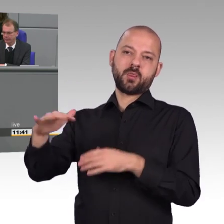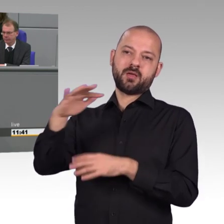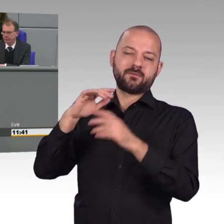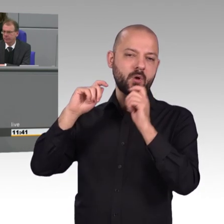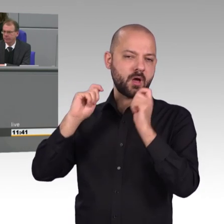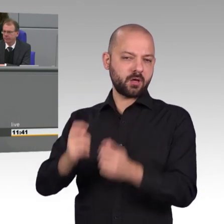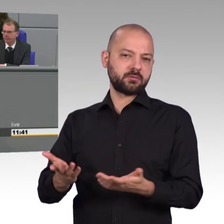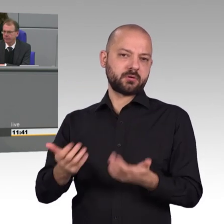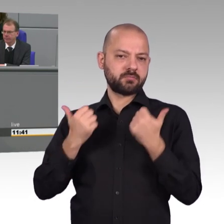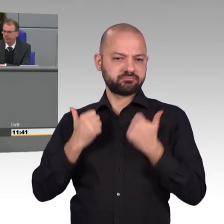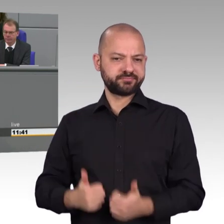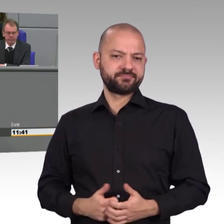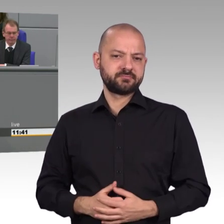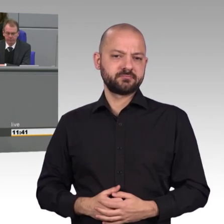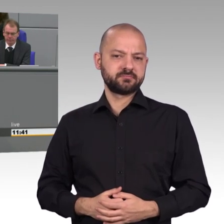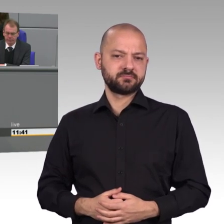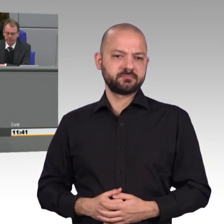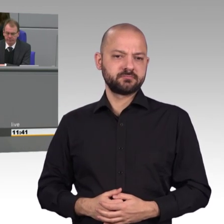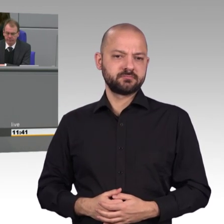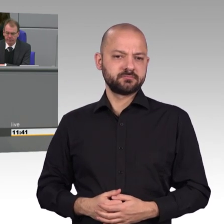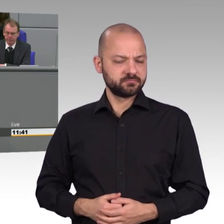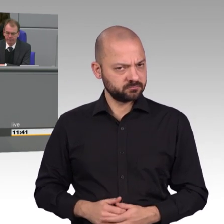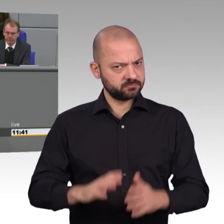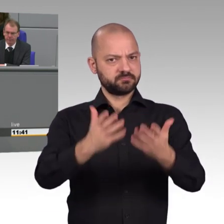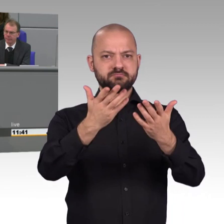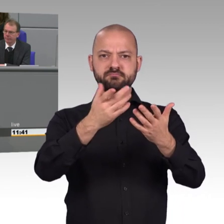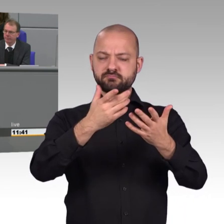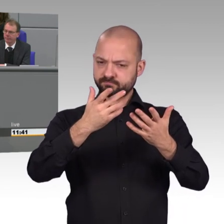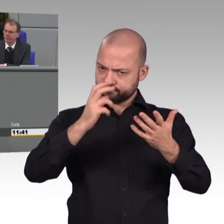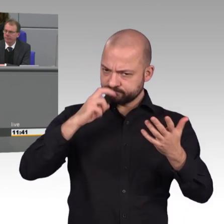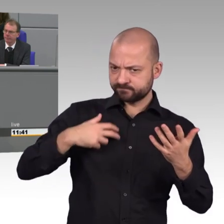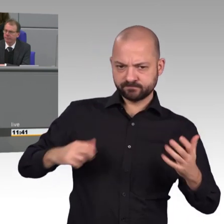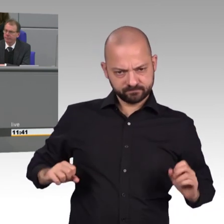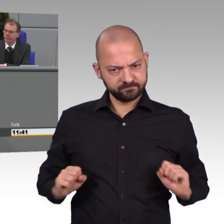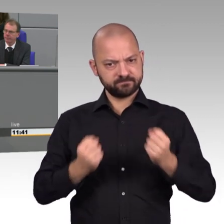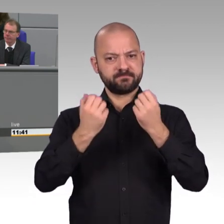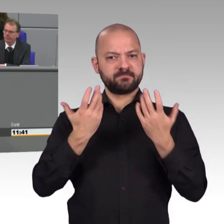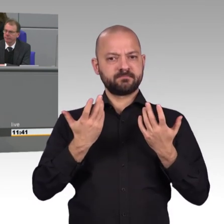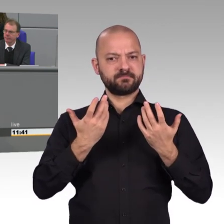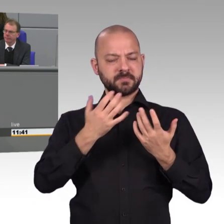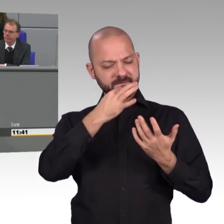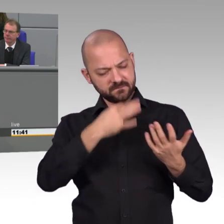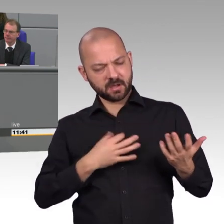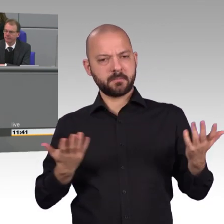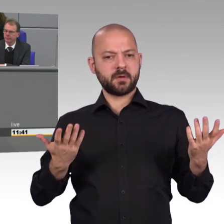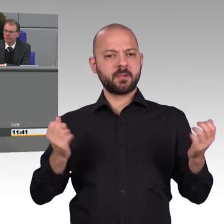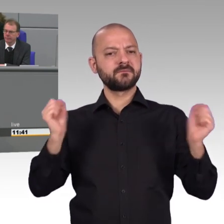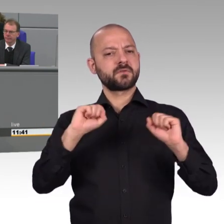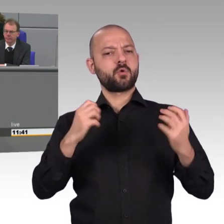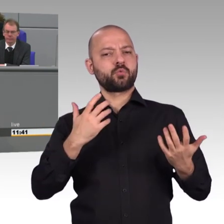Deutschland endlich tatsächlich zum Verschlüsselungsland Nummer eins auf der Welt. Und durchgehende Ende-zu-Ende-Verschlüsselung zum absoluten Standard bei